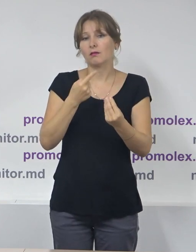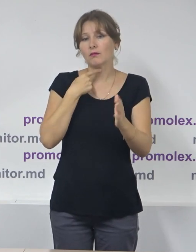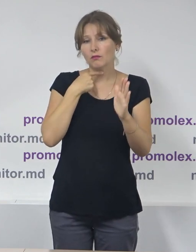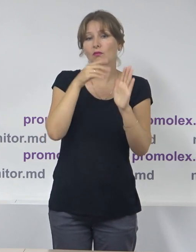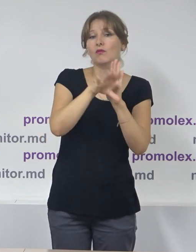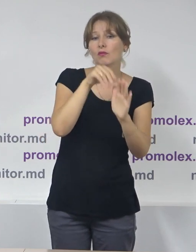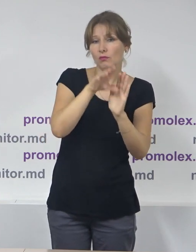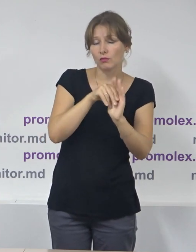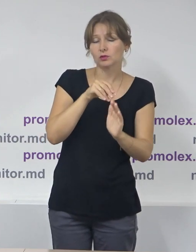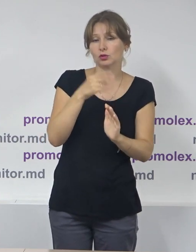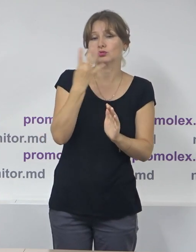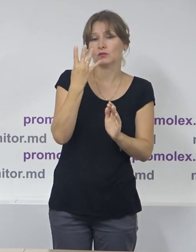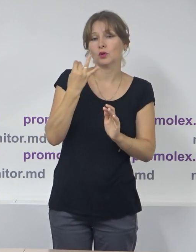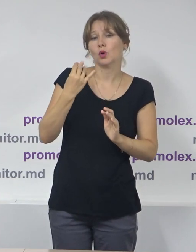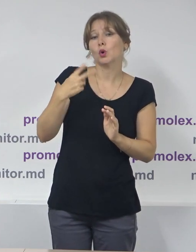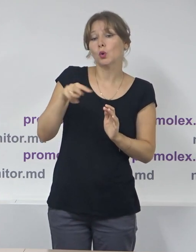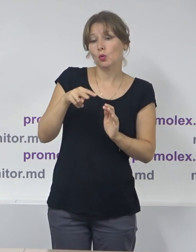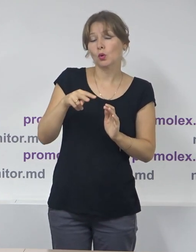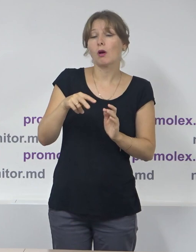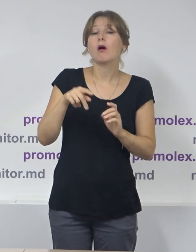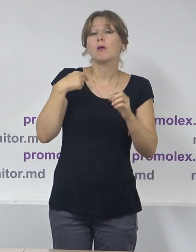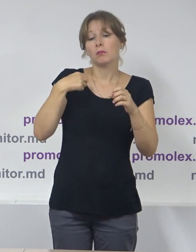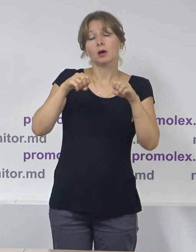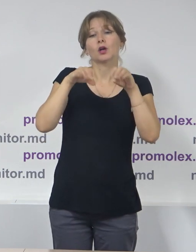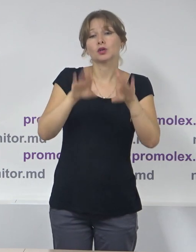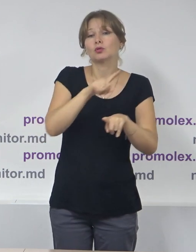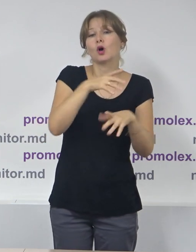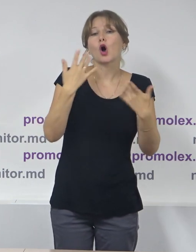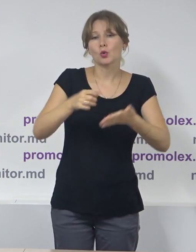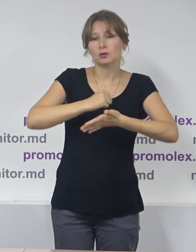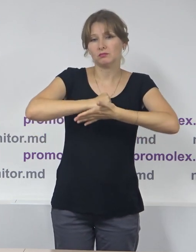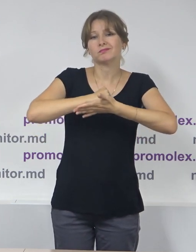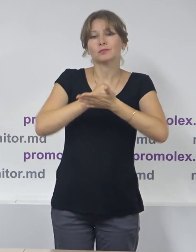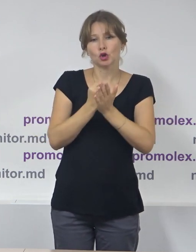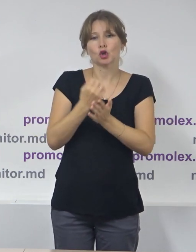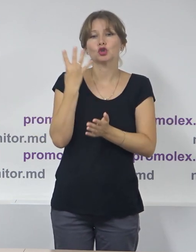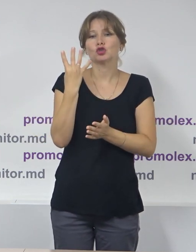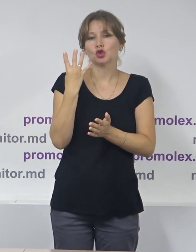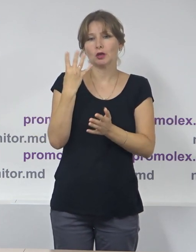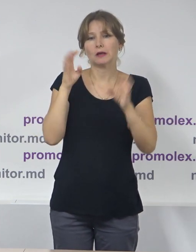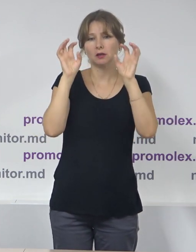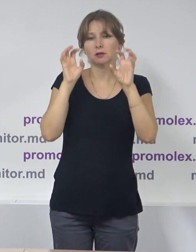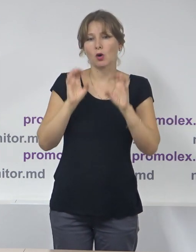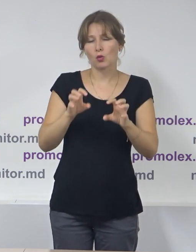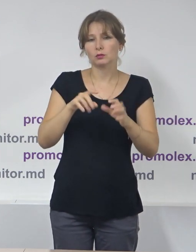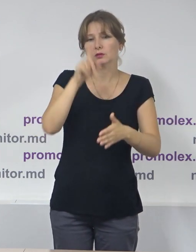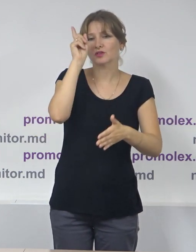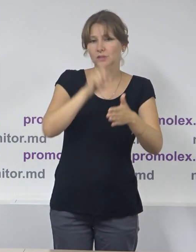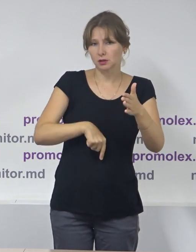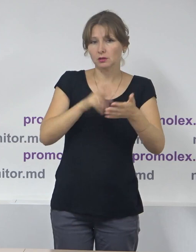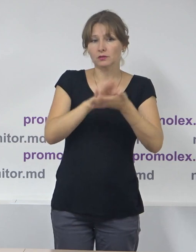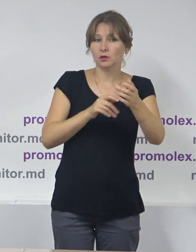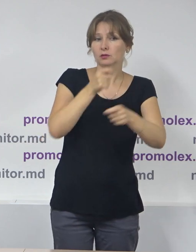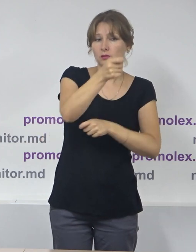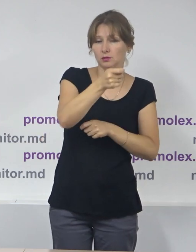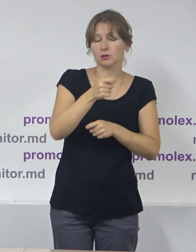iulie, noi am constatat că instituția a aprobat deja, cel puțin, patru cătărări cu privire la sesizările depuse în context electoral.